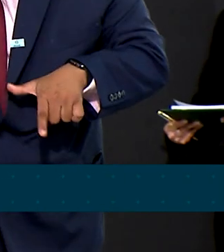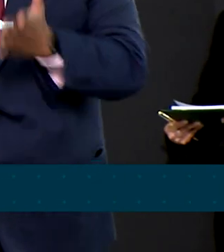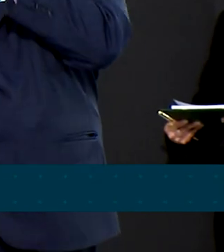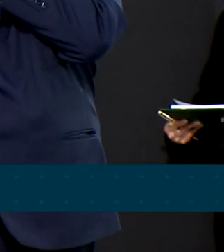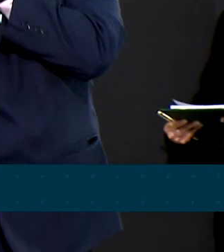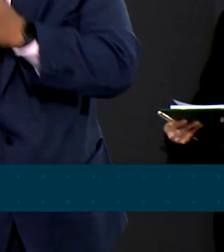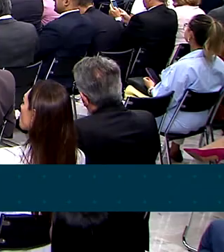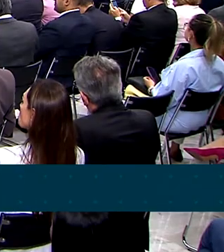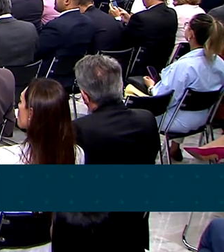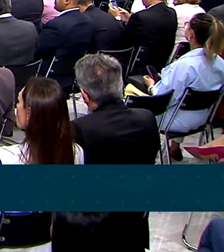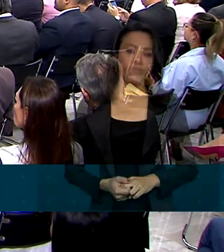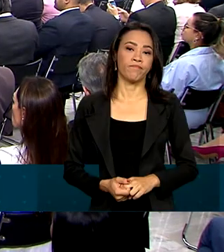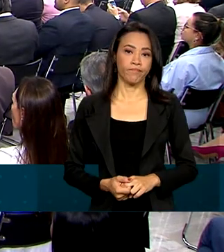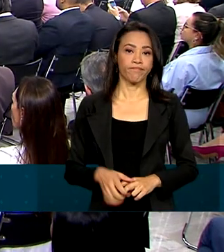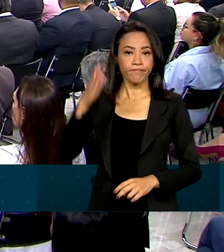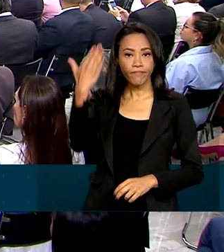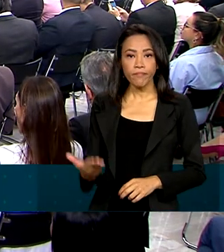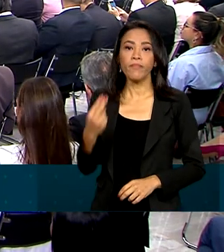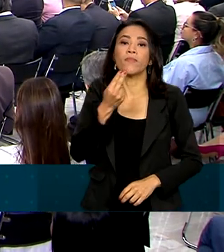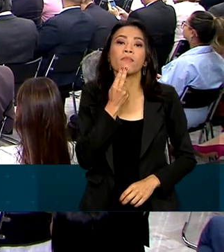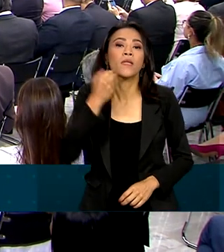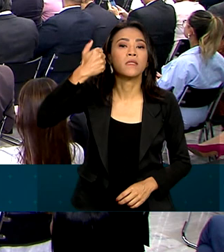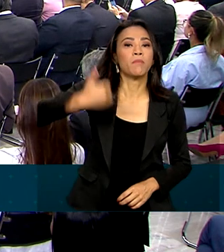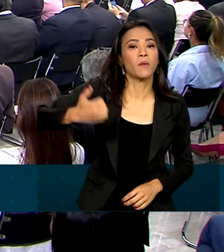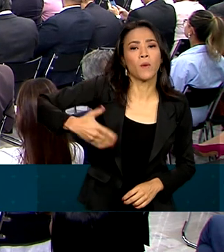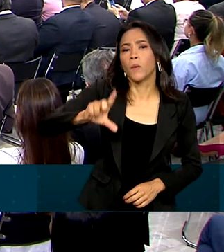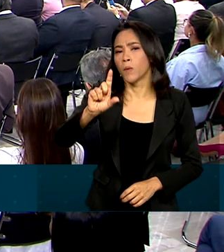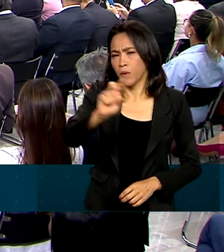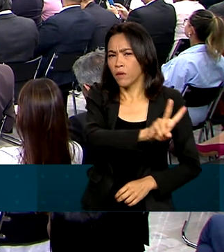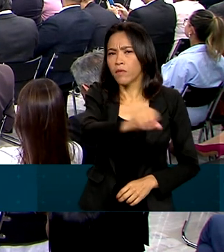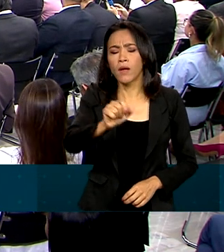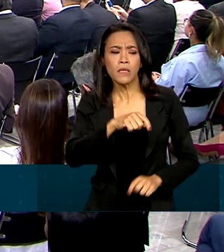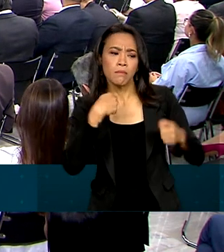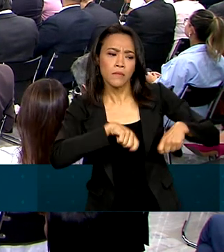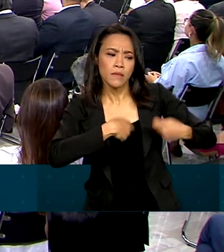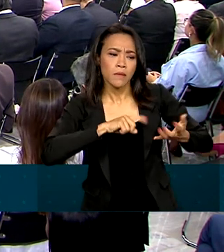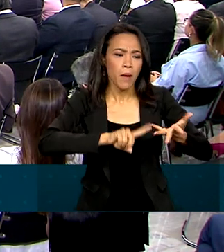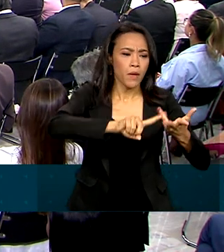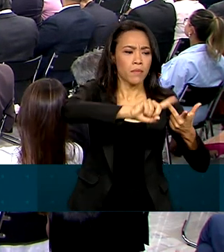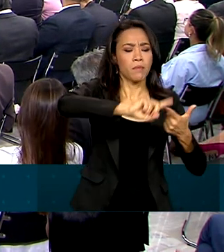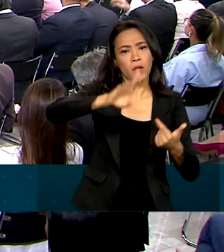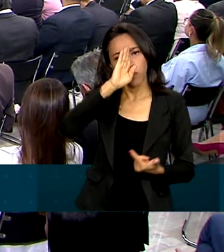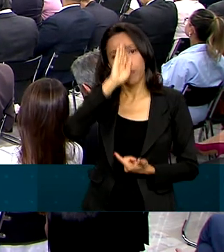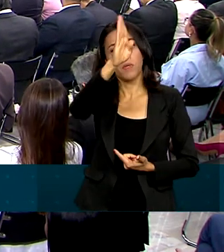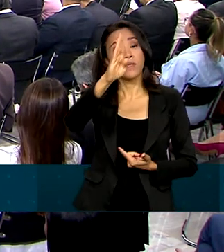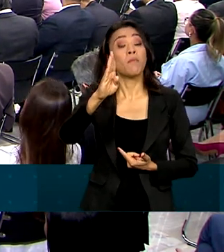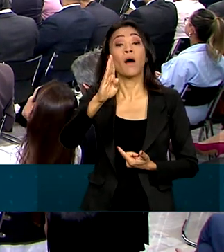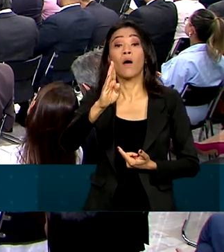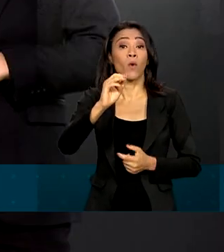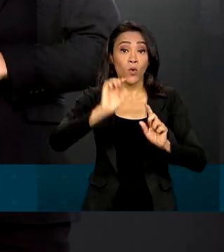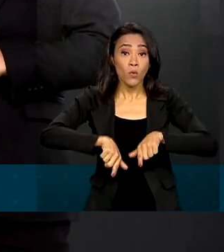estarão no orçamento. Simone Tebet disse ainda que conciliará as necessidades e prioridades estabelecidas para cada